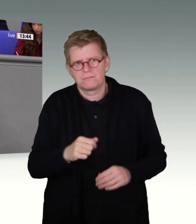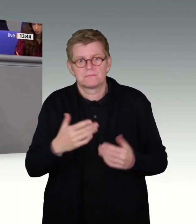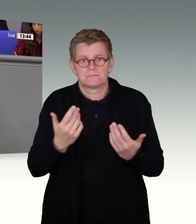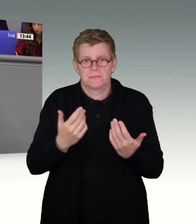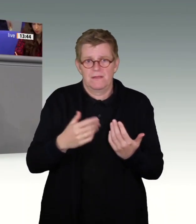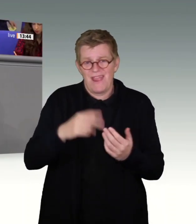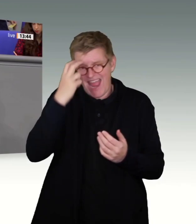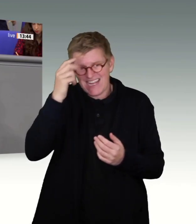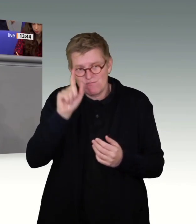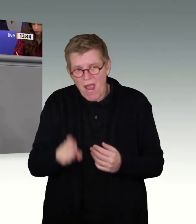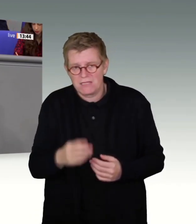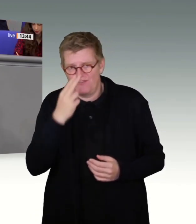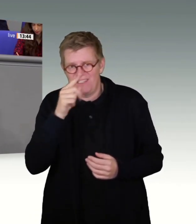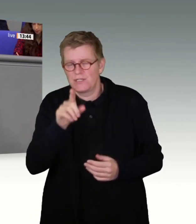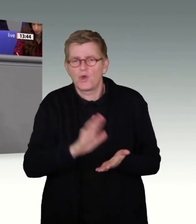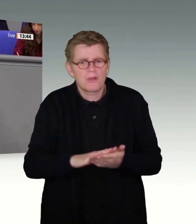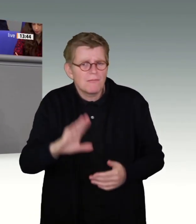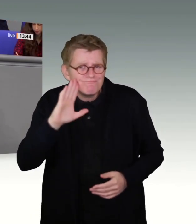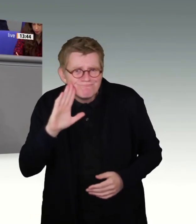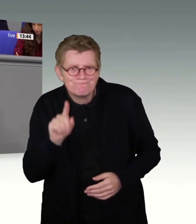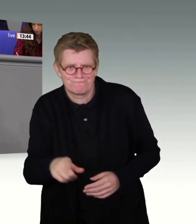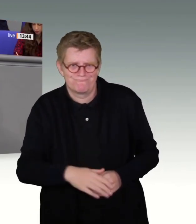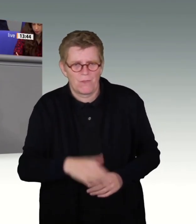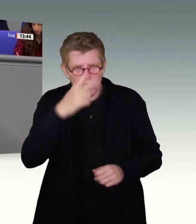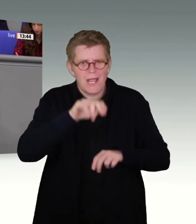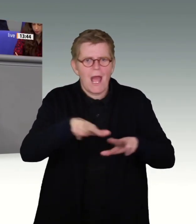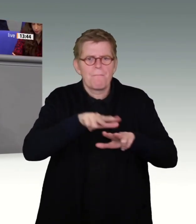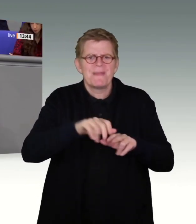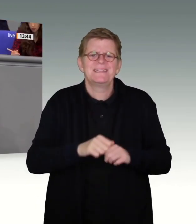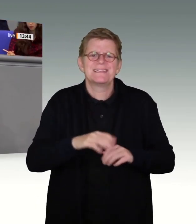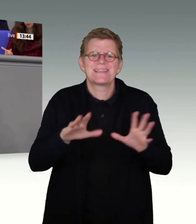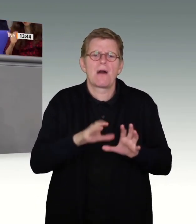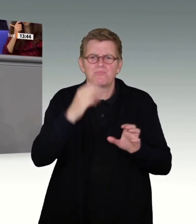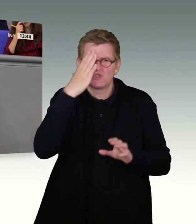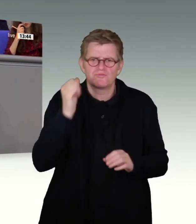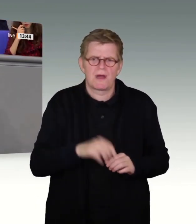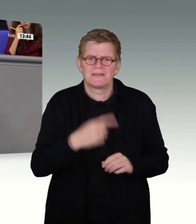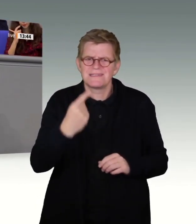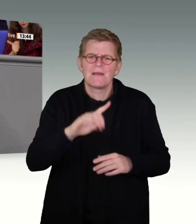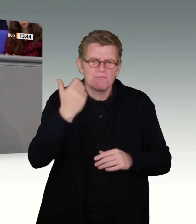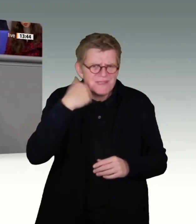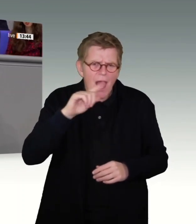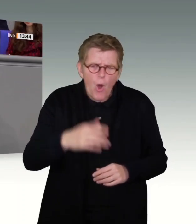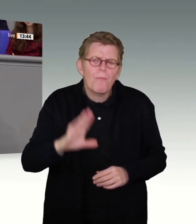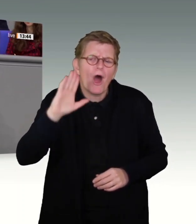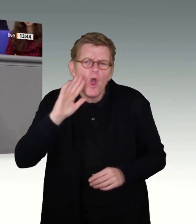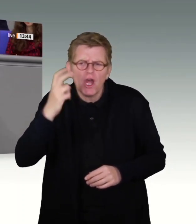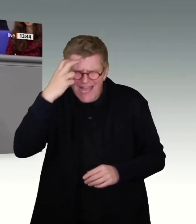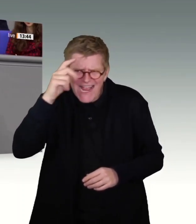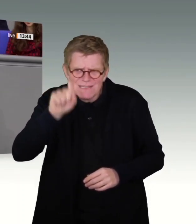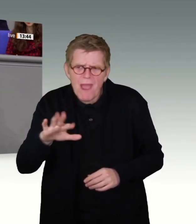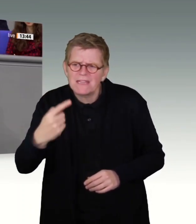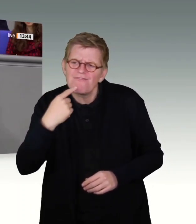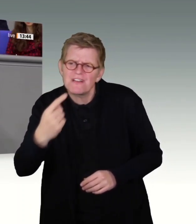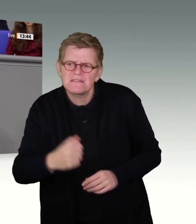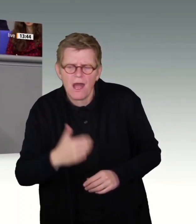Kinderschutzorganisationen. Herr Justizminister Buschmann, hören Sie doch endlich auch auf die Experten. Sie würden wirklich was Gutes tun an der Stelle.